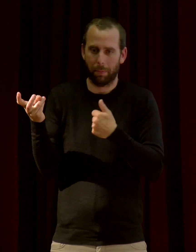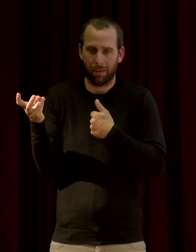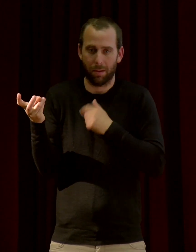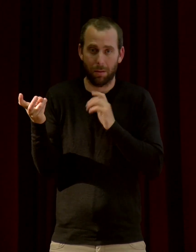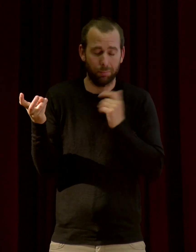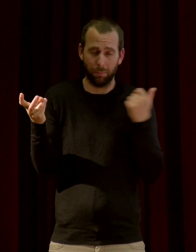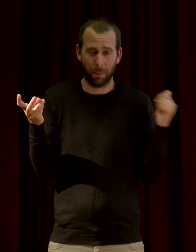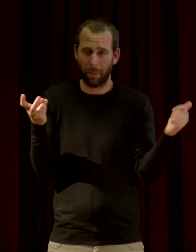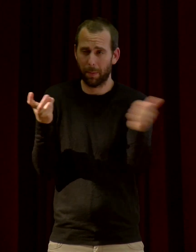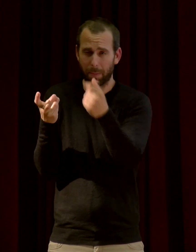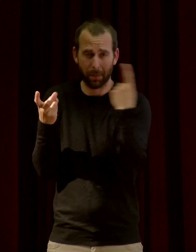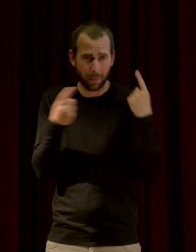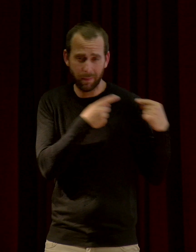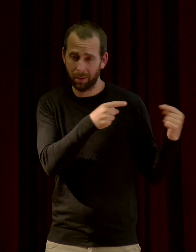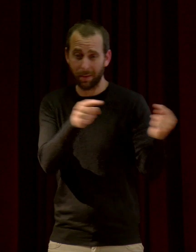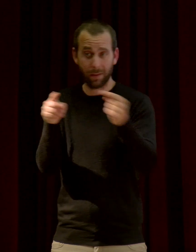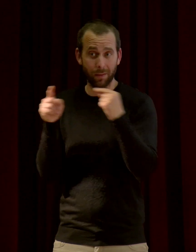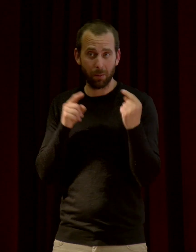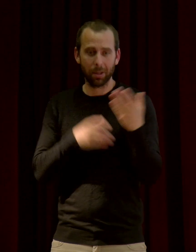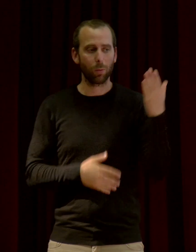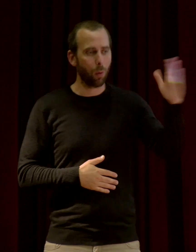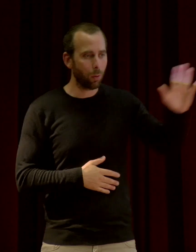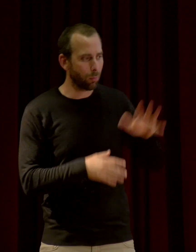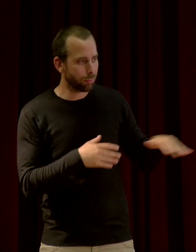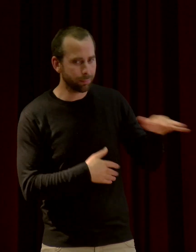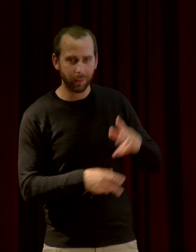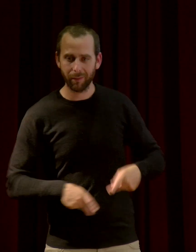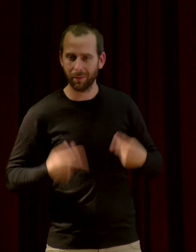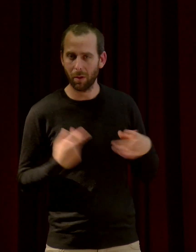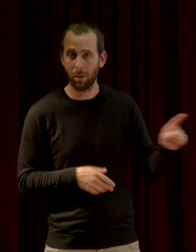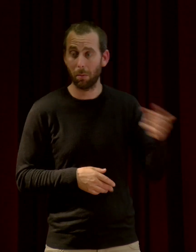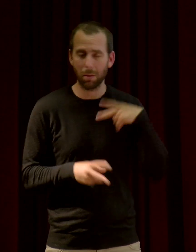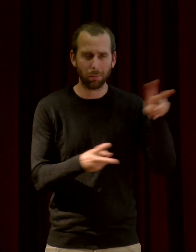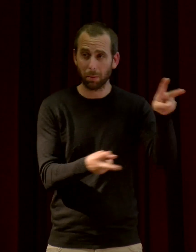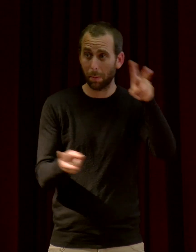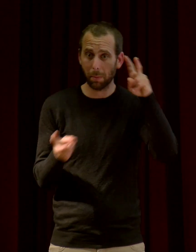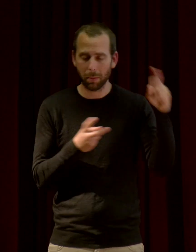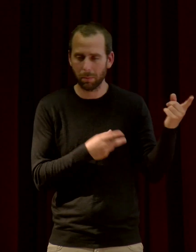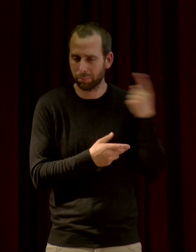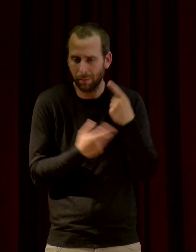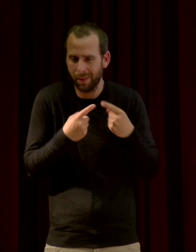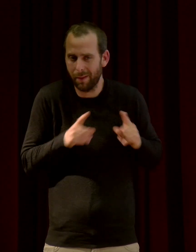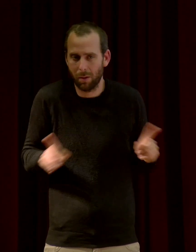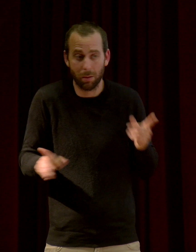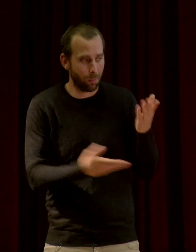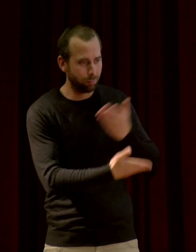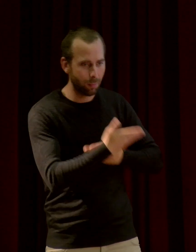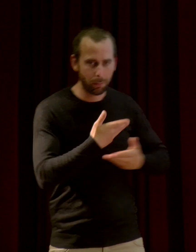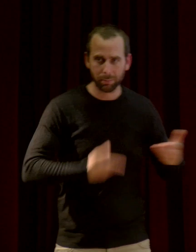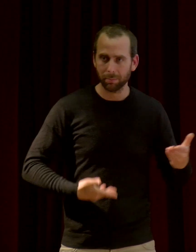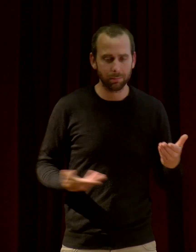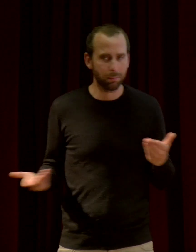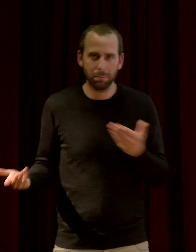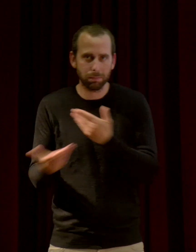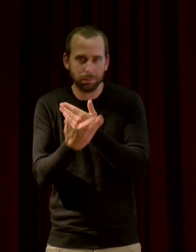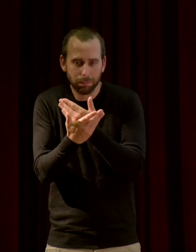les autres êtres vivants ont des perceptions complètement différentes. Et c'est impossible, finalement, de se mettre à leur place. Donc,